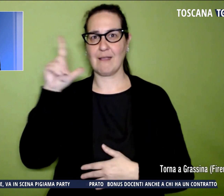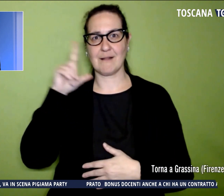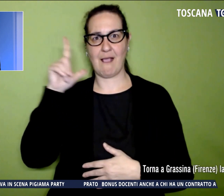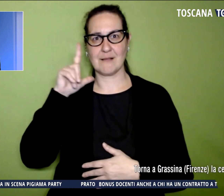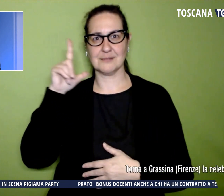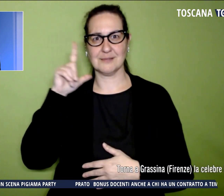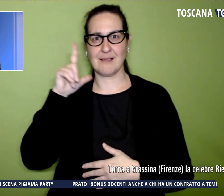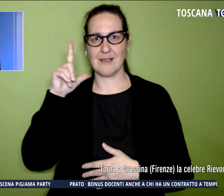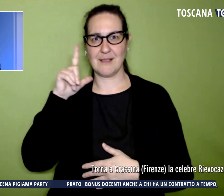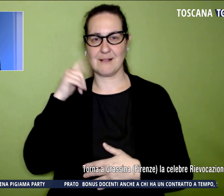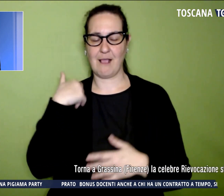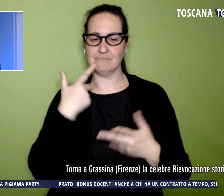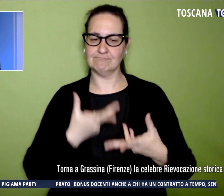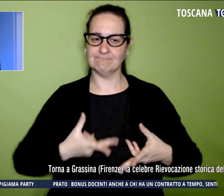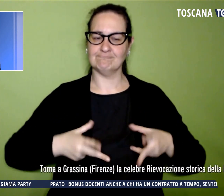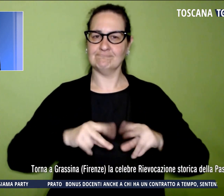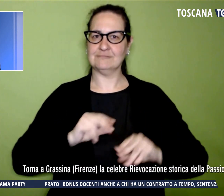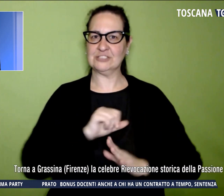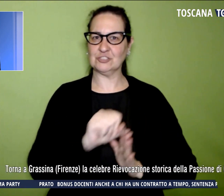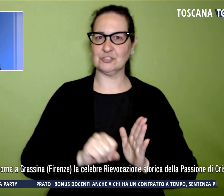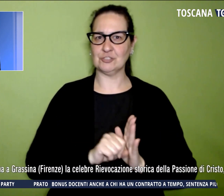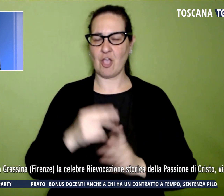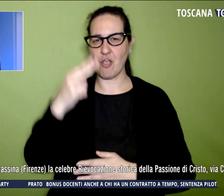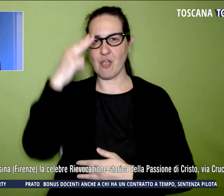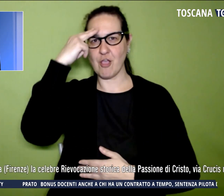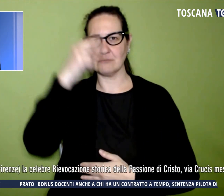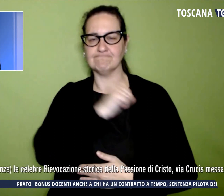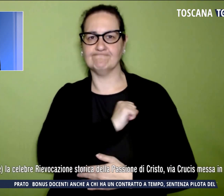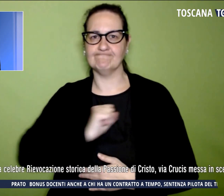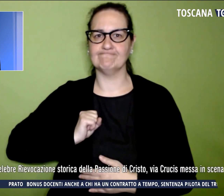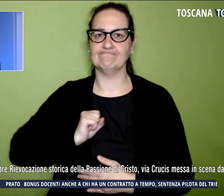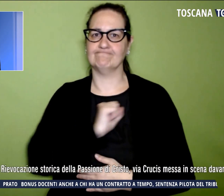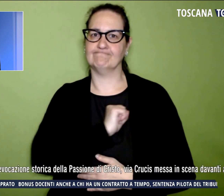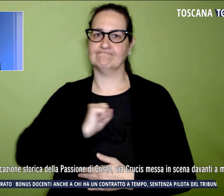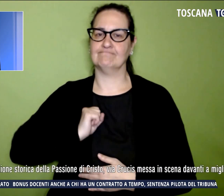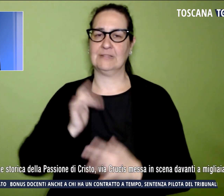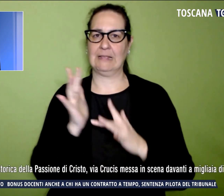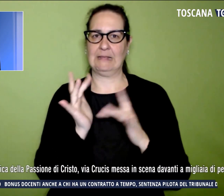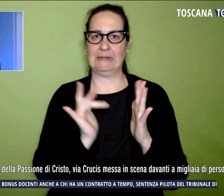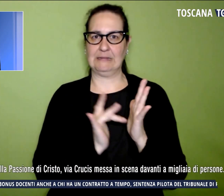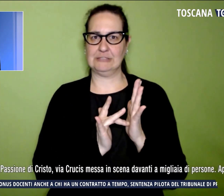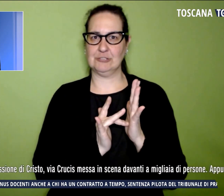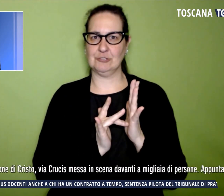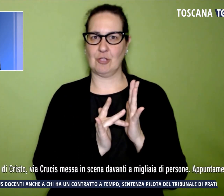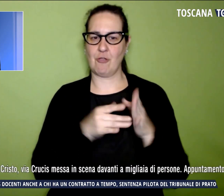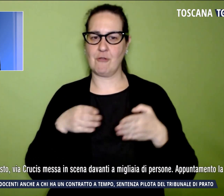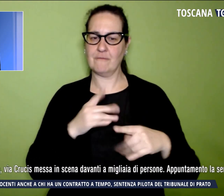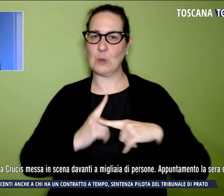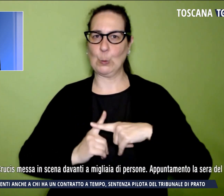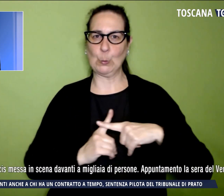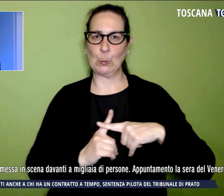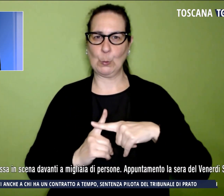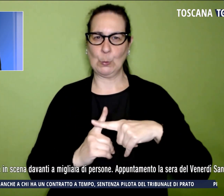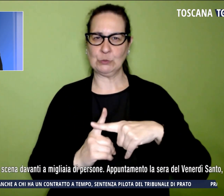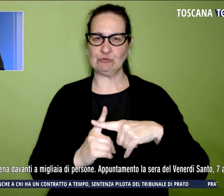rievocazione storica della Passione di Cristo la Via Crucis messa in scena davanti a migliaia